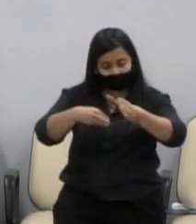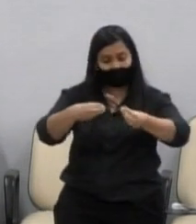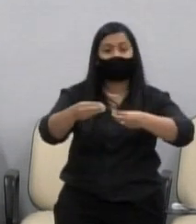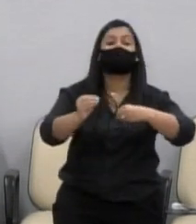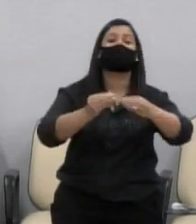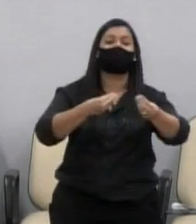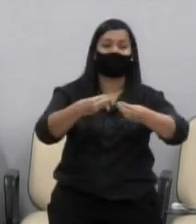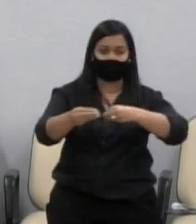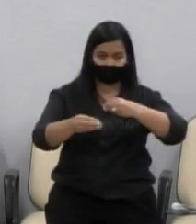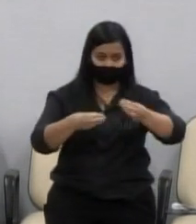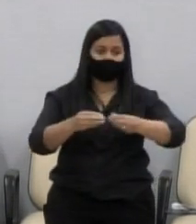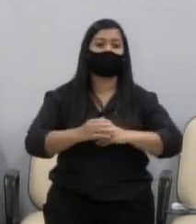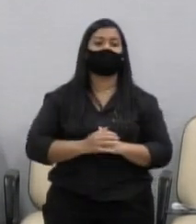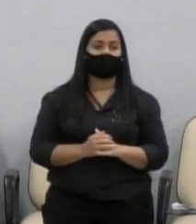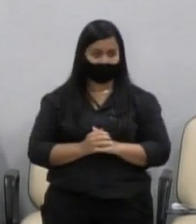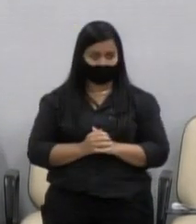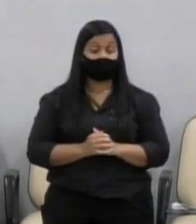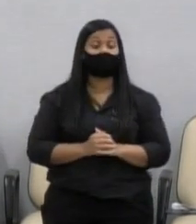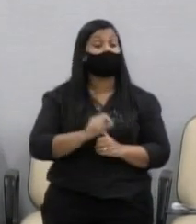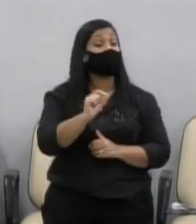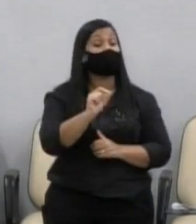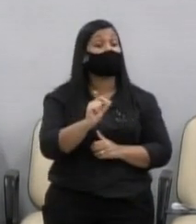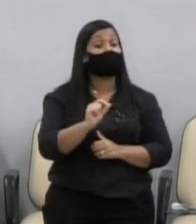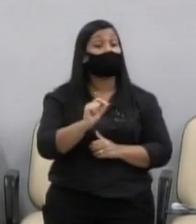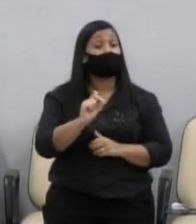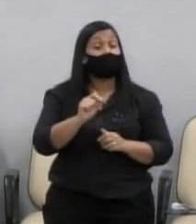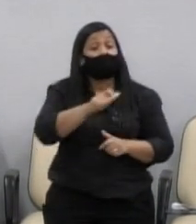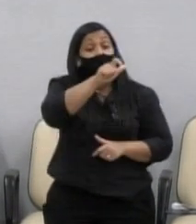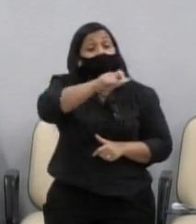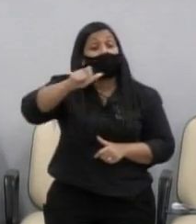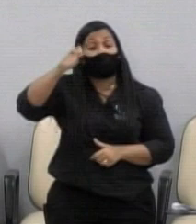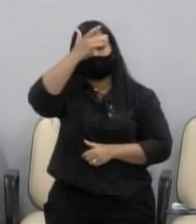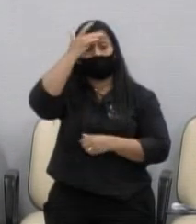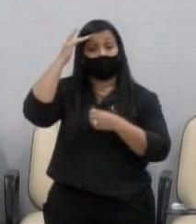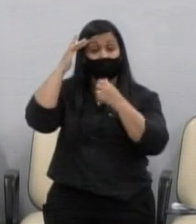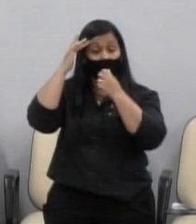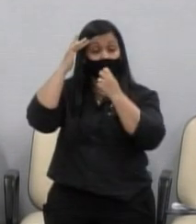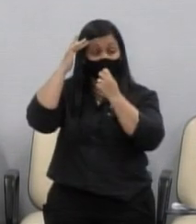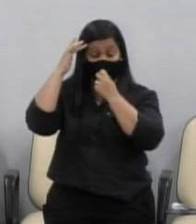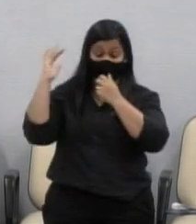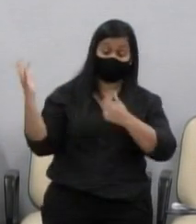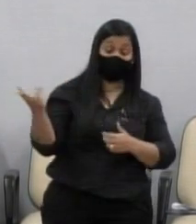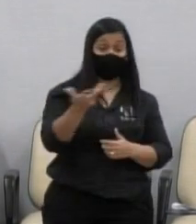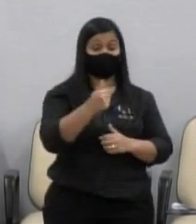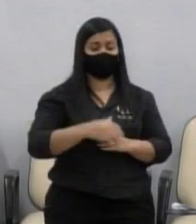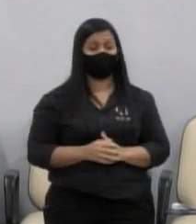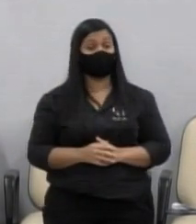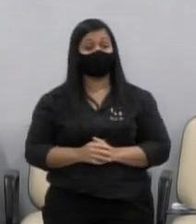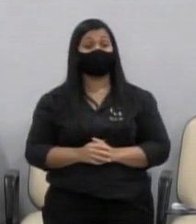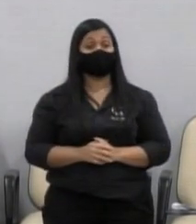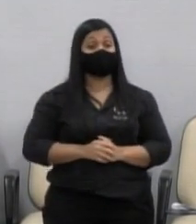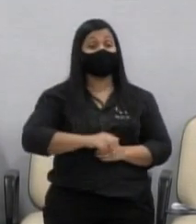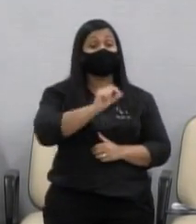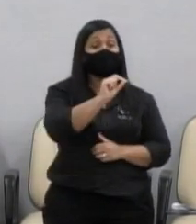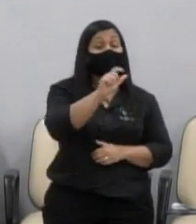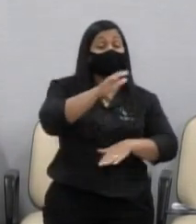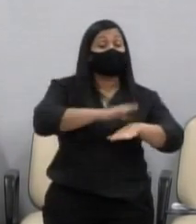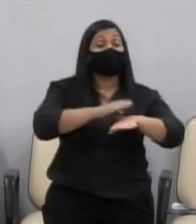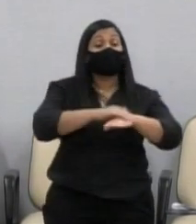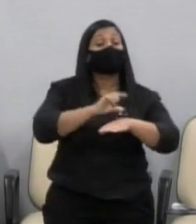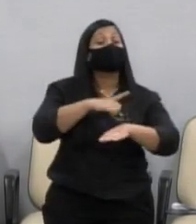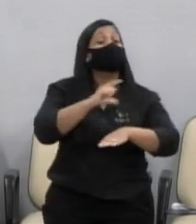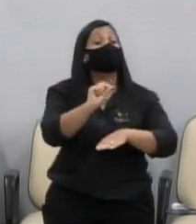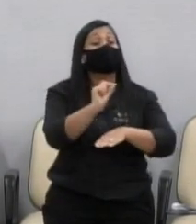humana. Isso eu estou dizendo para todos os comércios noturnos em geral. Aumentem a fiscalização.